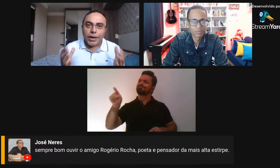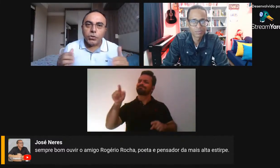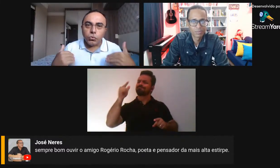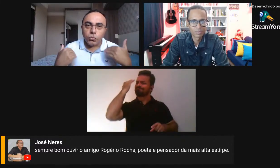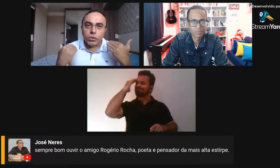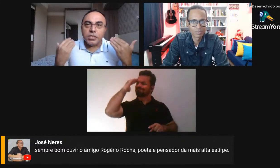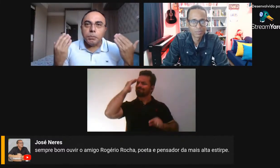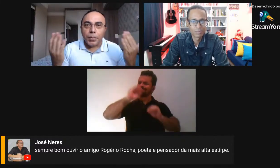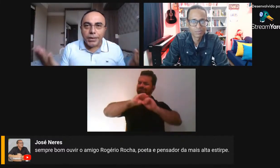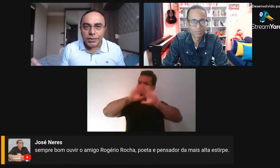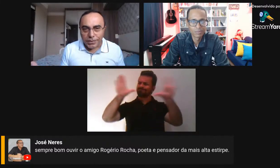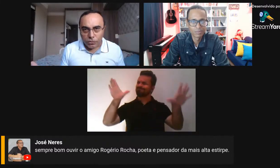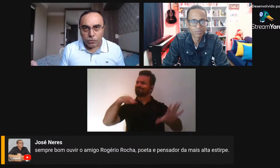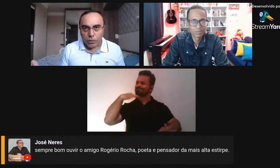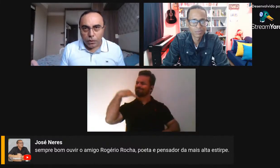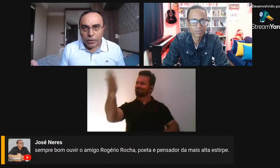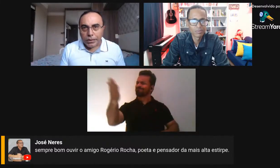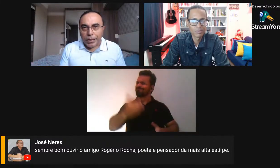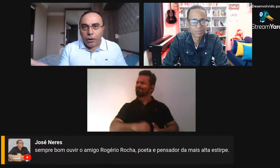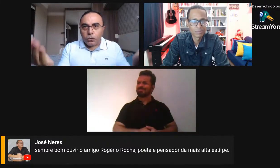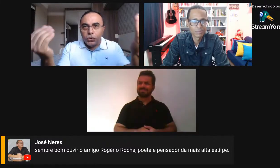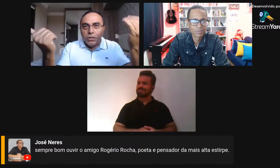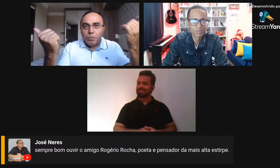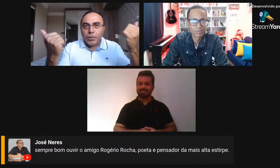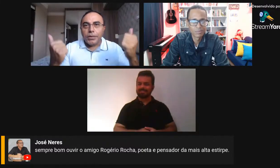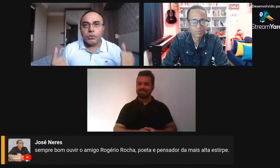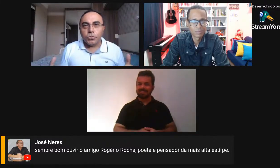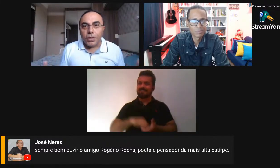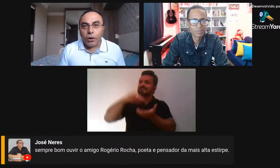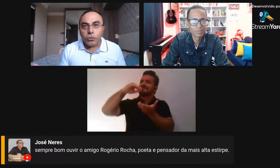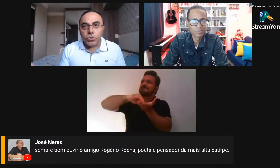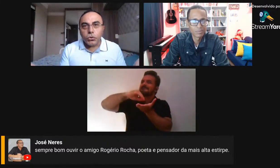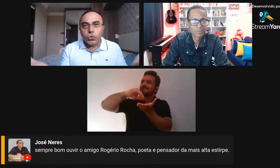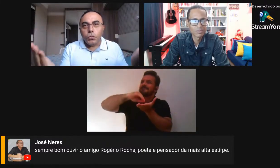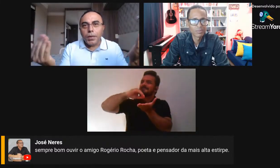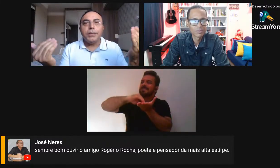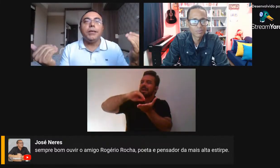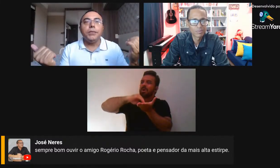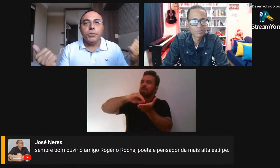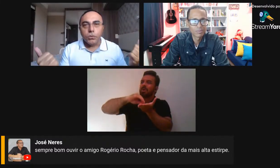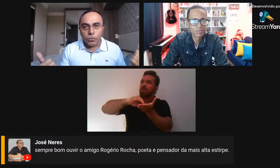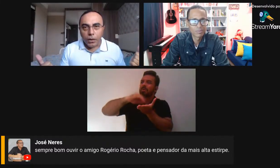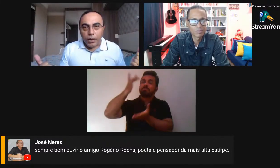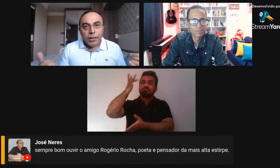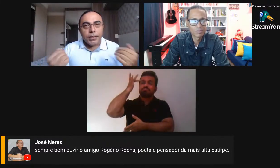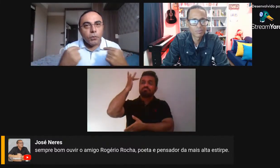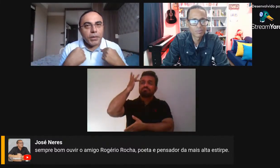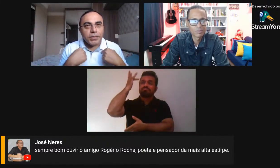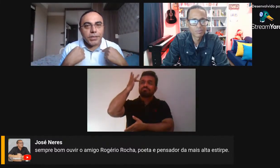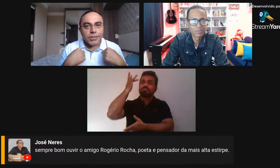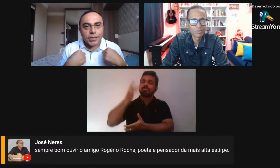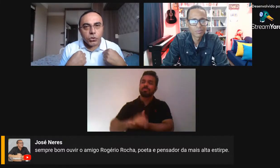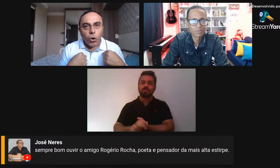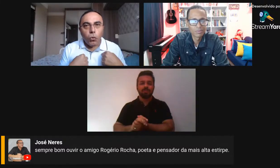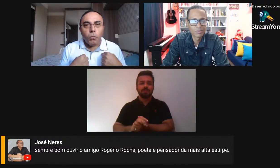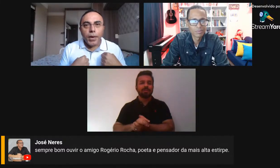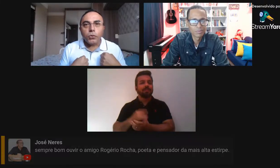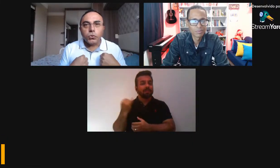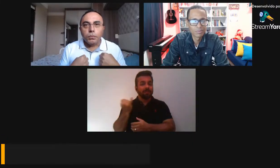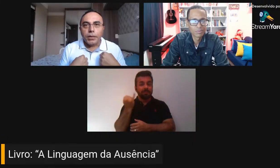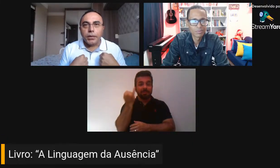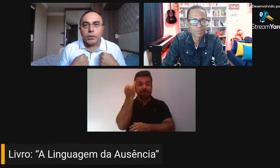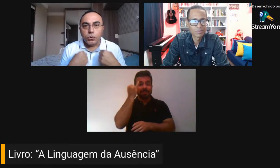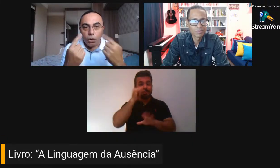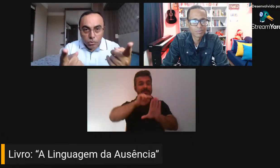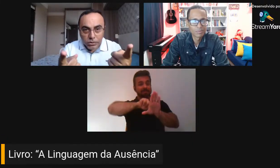que não traz tudo explícito, que tem algo de implícito, tem algo de subentendido. E que não precisa ser só o